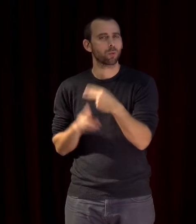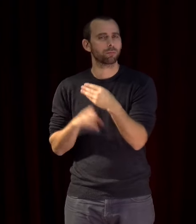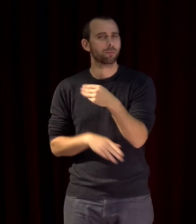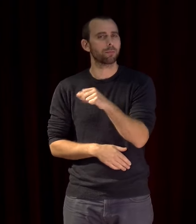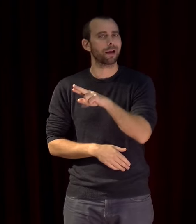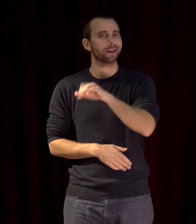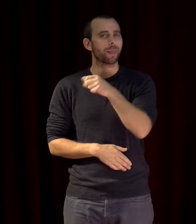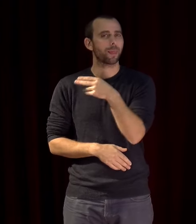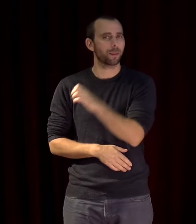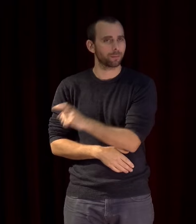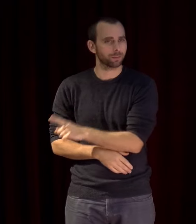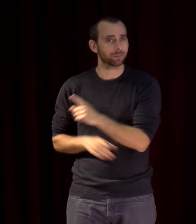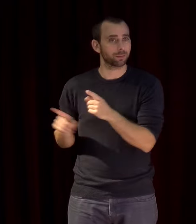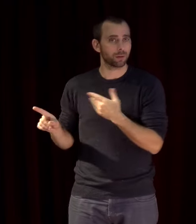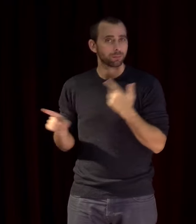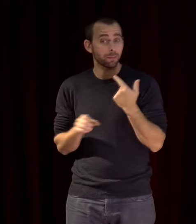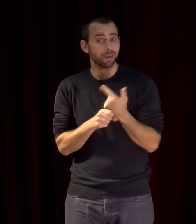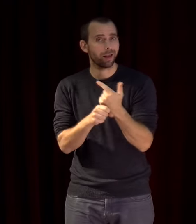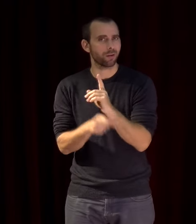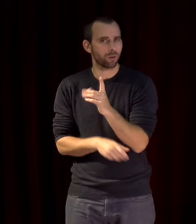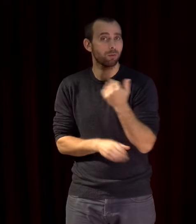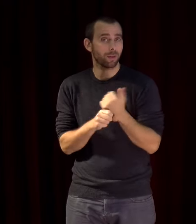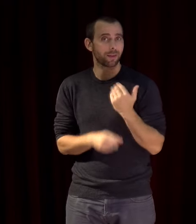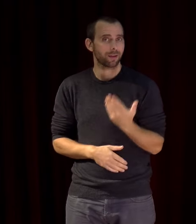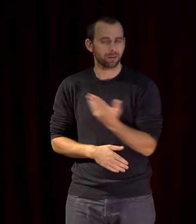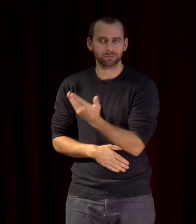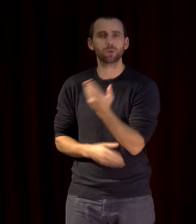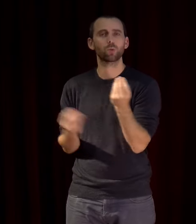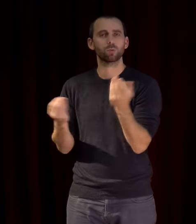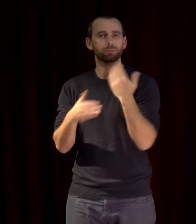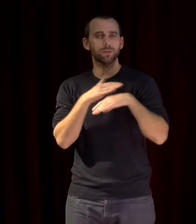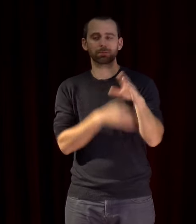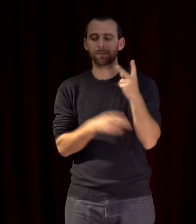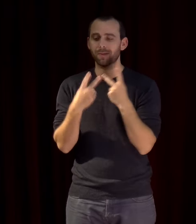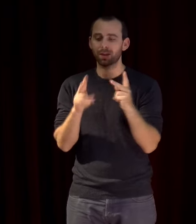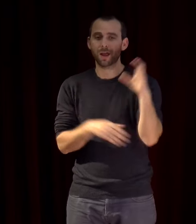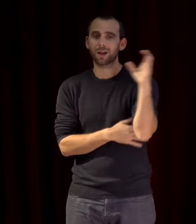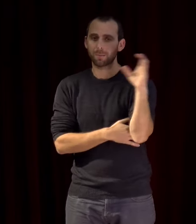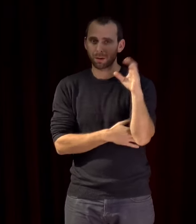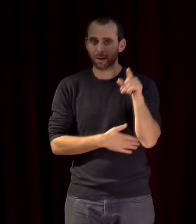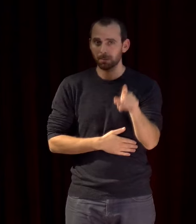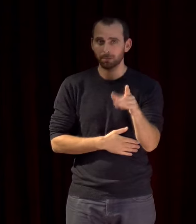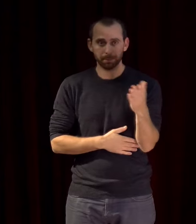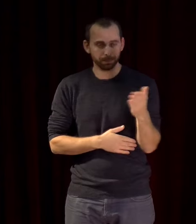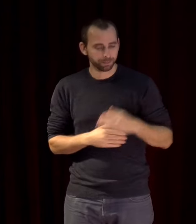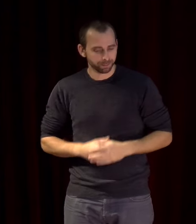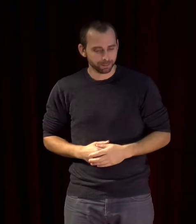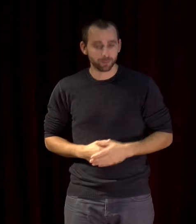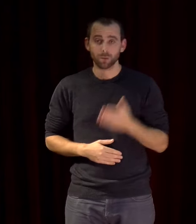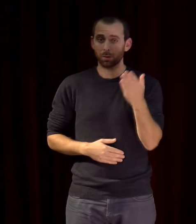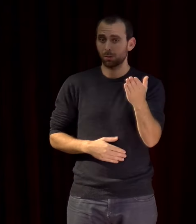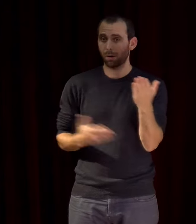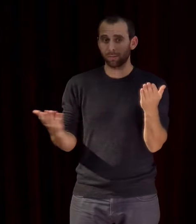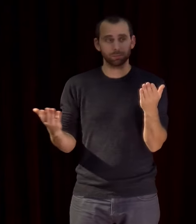rencontres comme ça n'était pas une année de biennale à Casablanca. Une dérive casablancaise de ces rencontres et